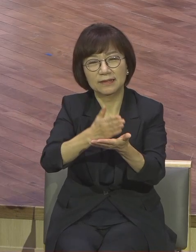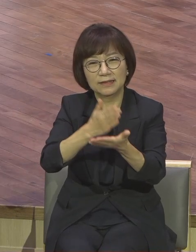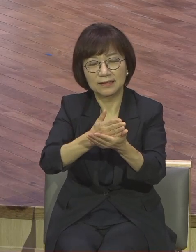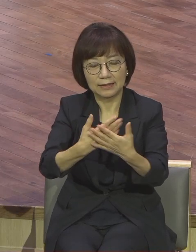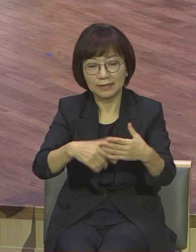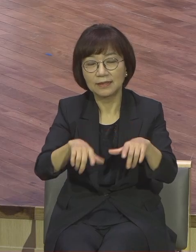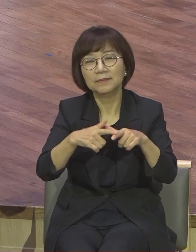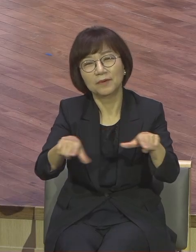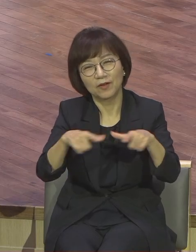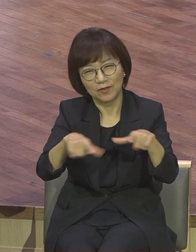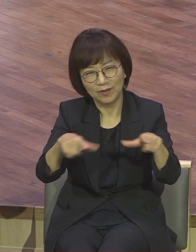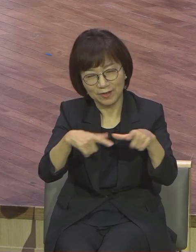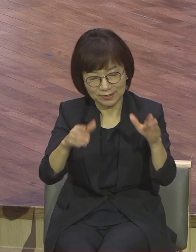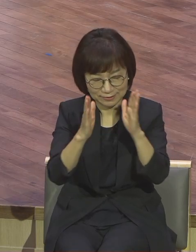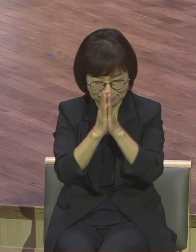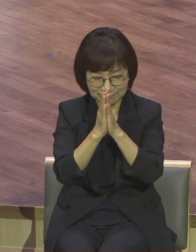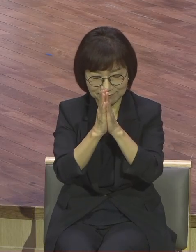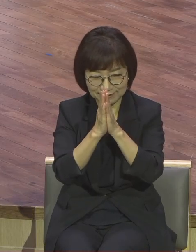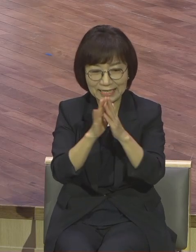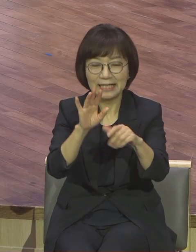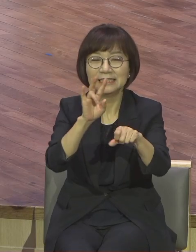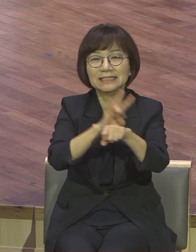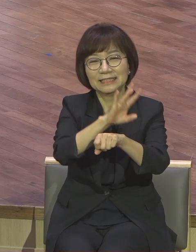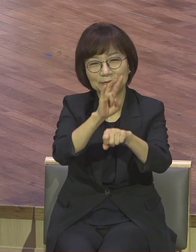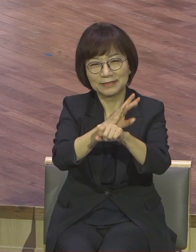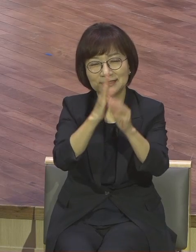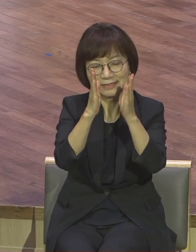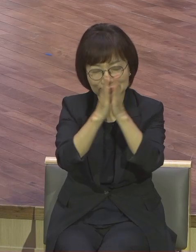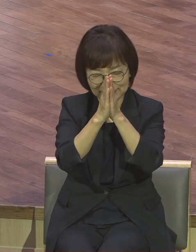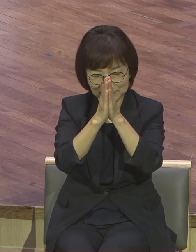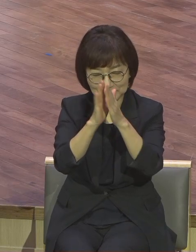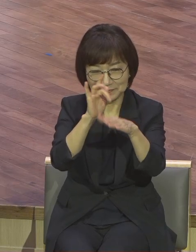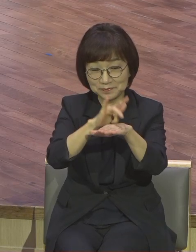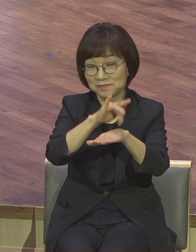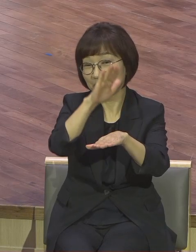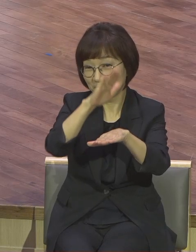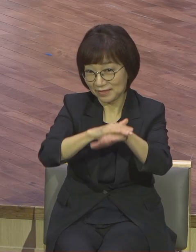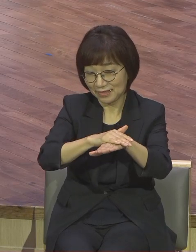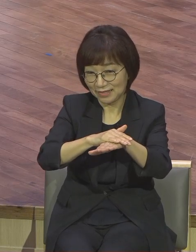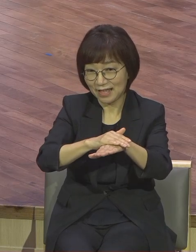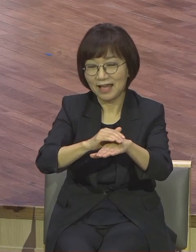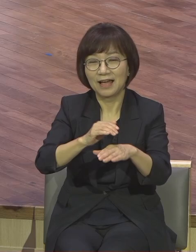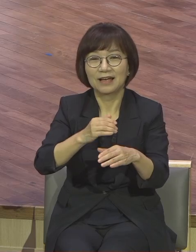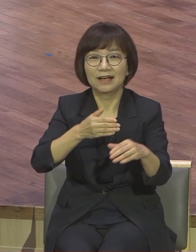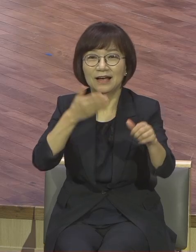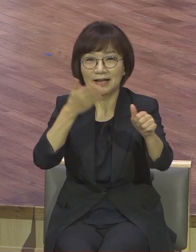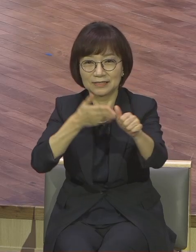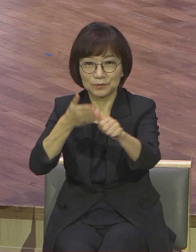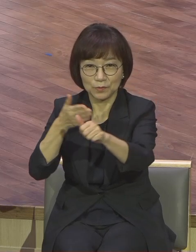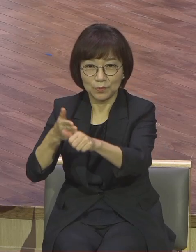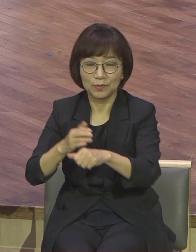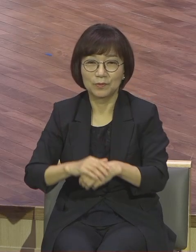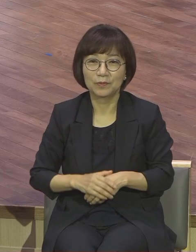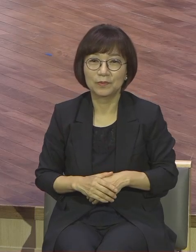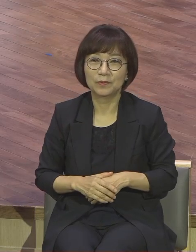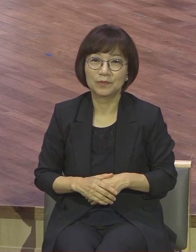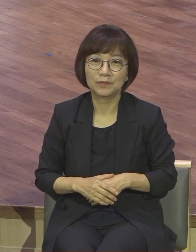영계 모든 성도들 이런 24시 기도의 힘을 사실적으로 누리면서 제가 볼 때 여름 어느 분은